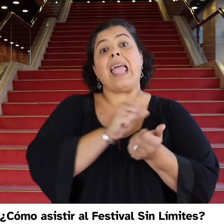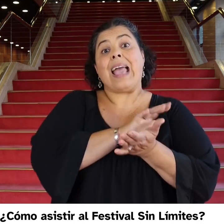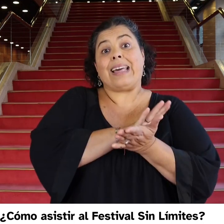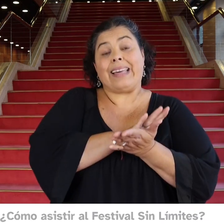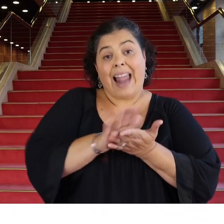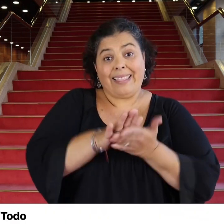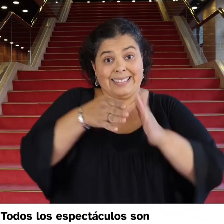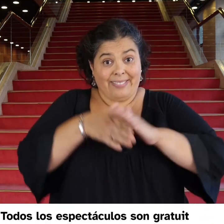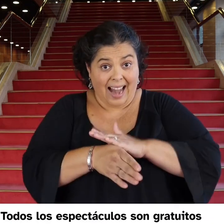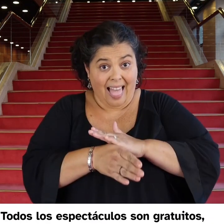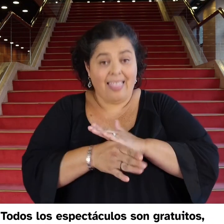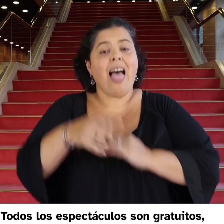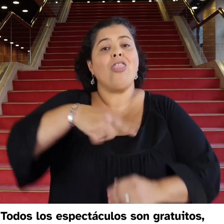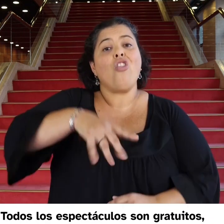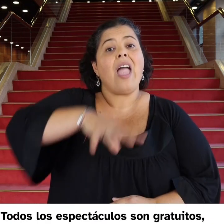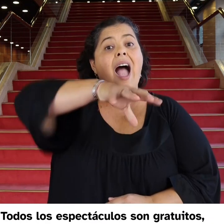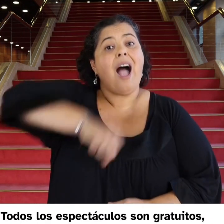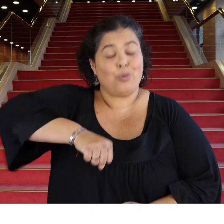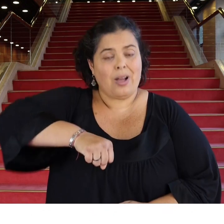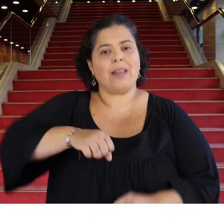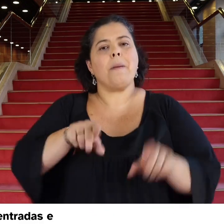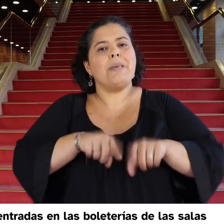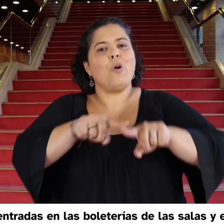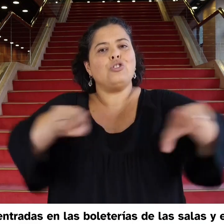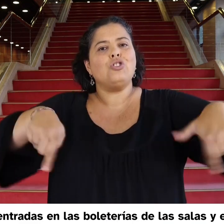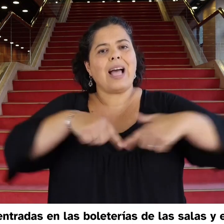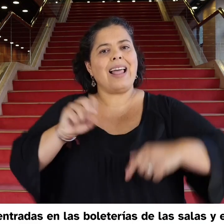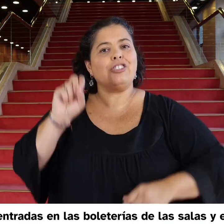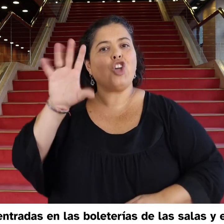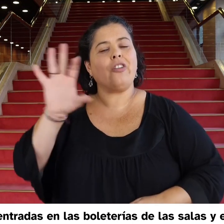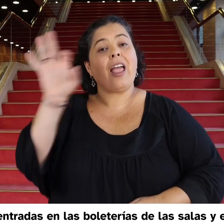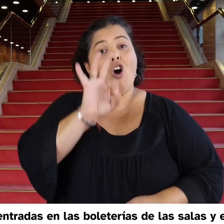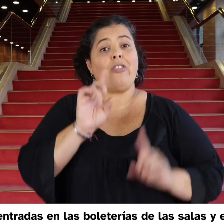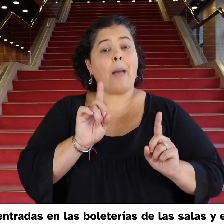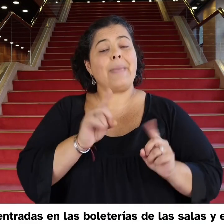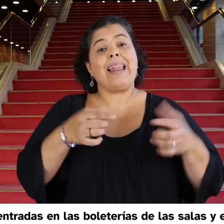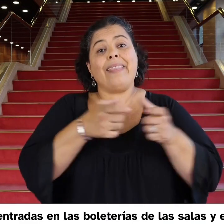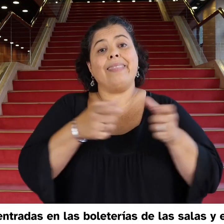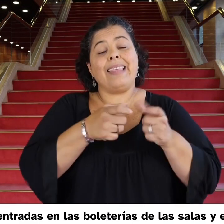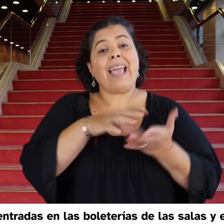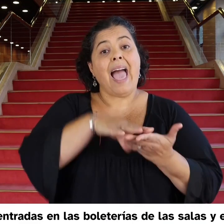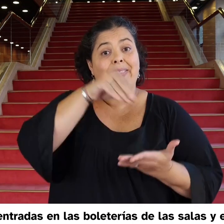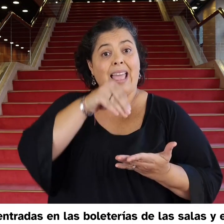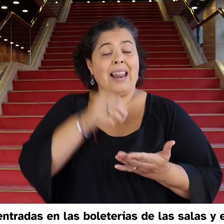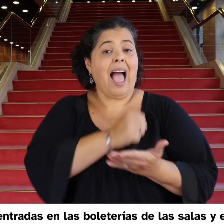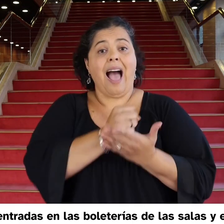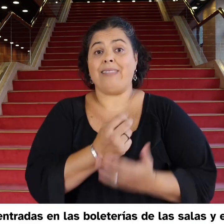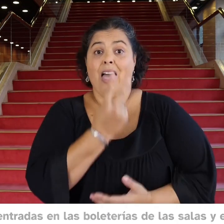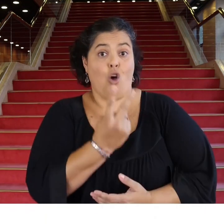Espectáculos gratuitos cuya entrada se retira en salas del sodre y ticantel, hasta dos por persona.